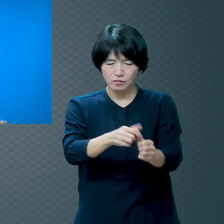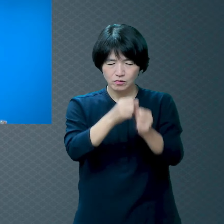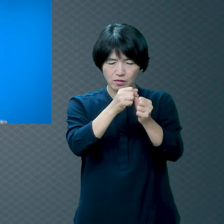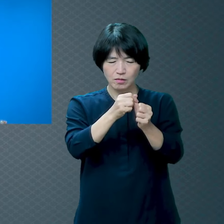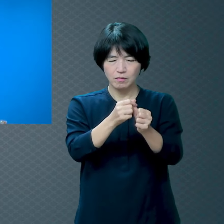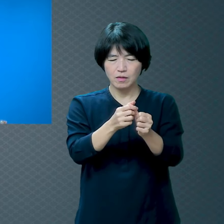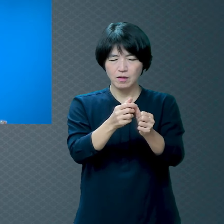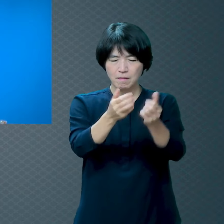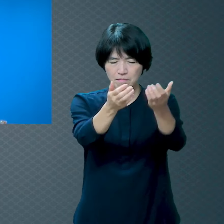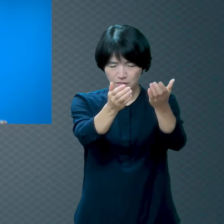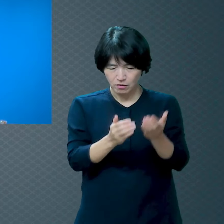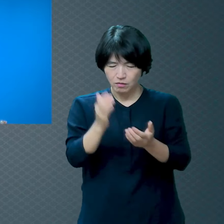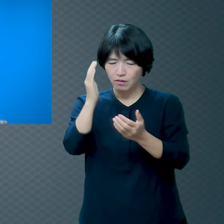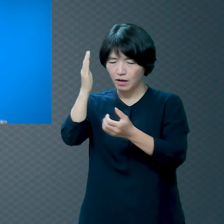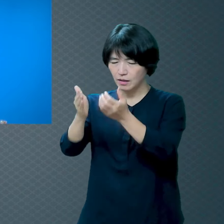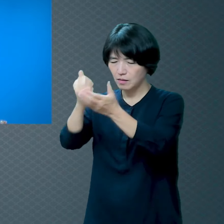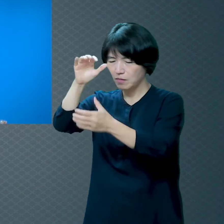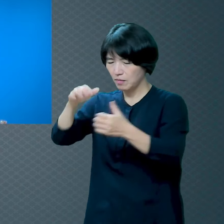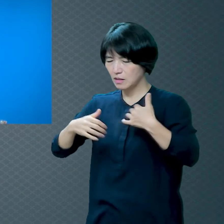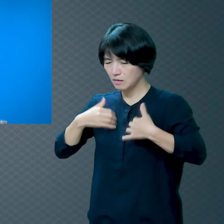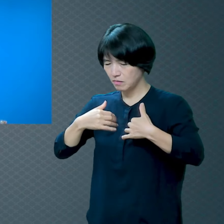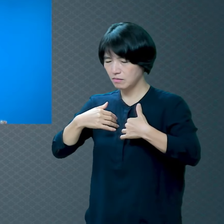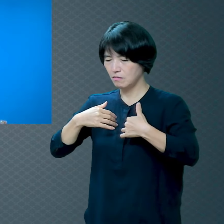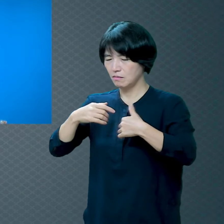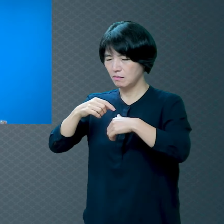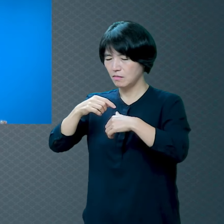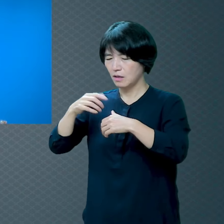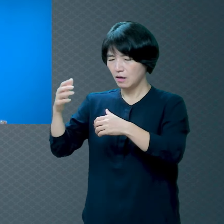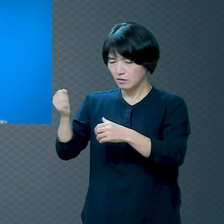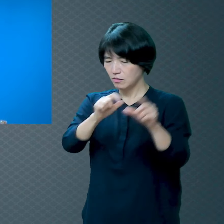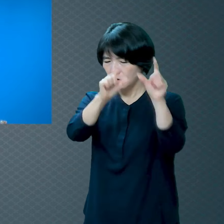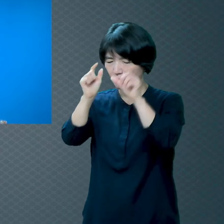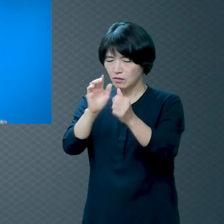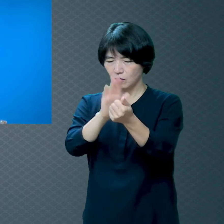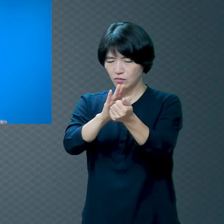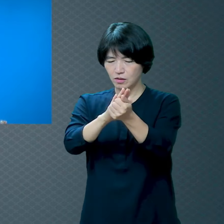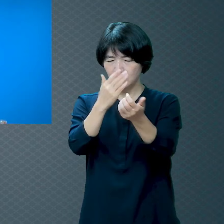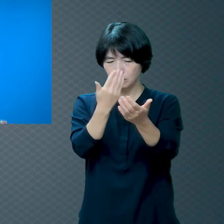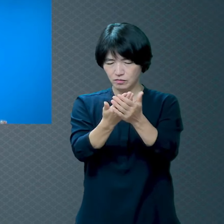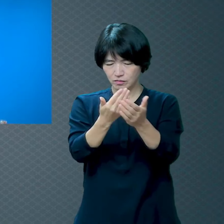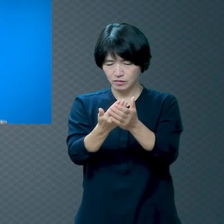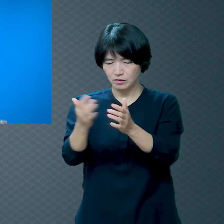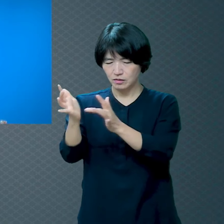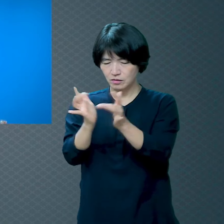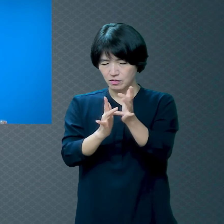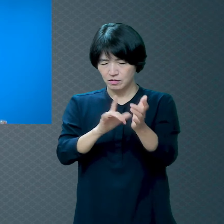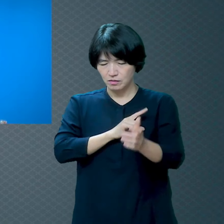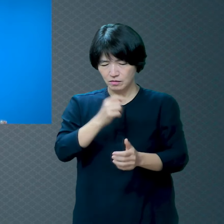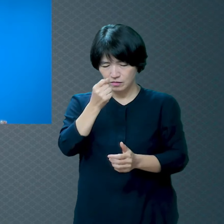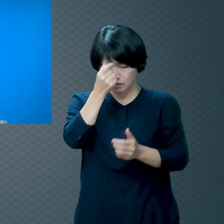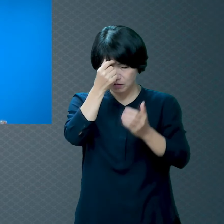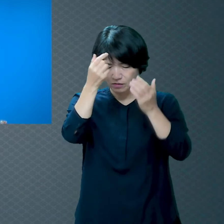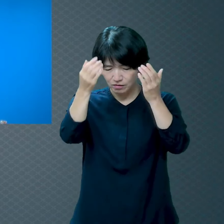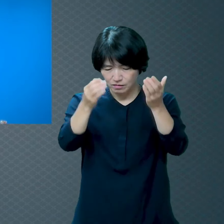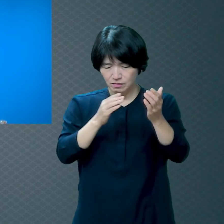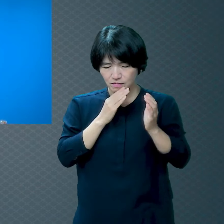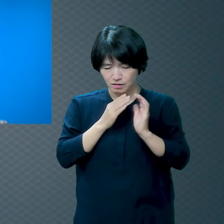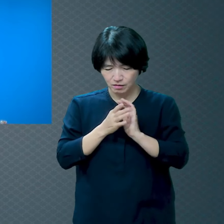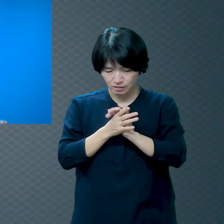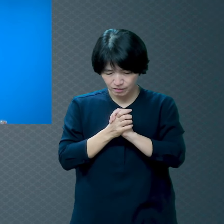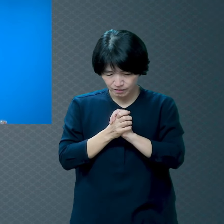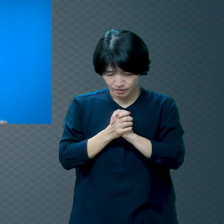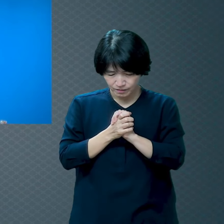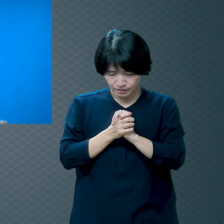앞에 기쁨으로 살아갈 수 있도록 축복해 주옵소서 예수님의 이름으로 기도합니다 아멘